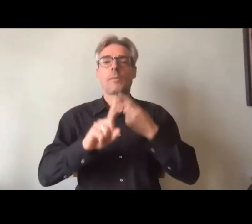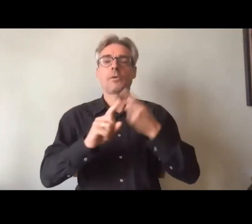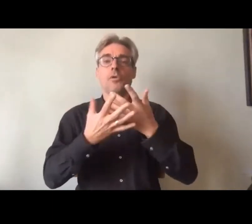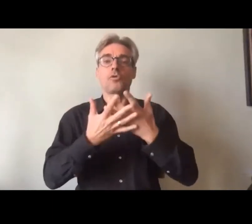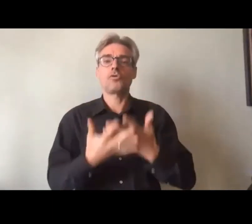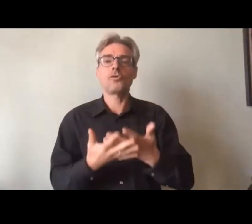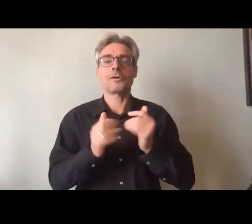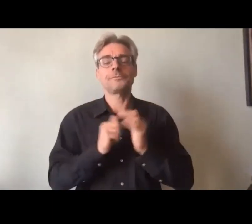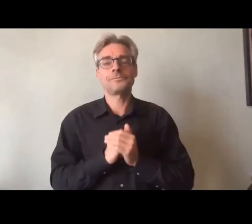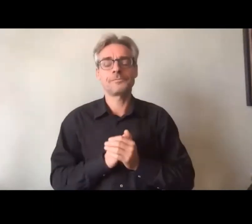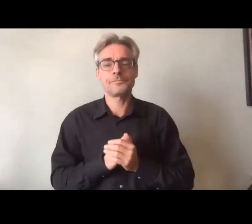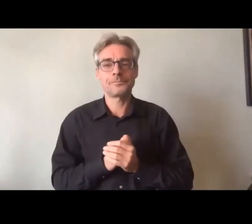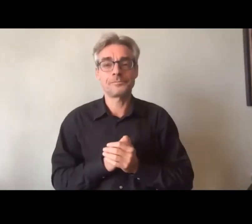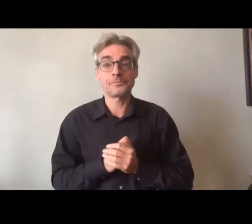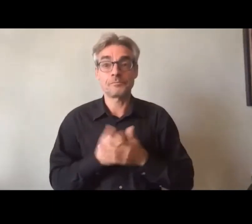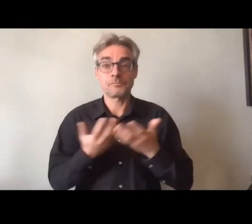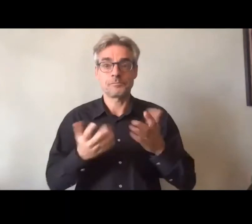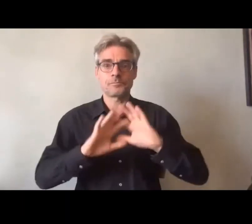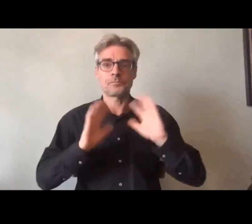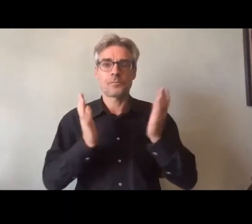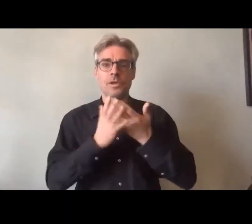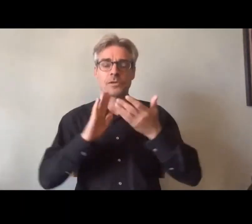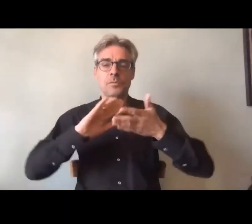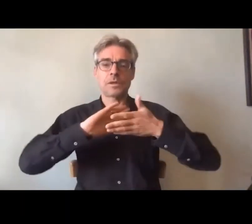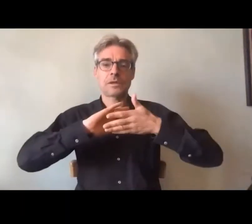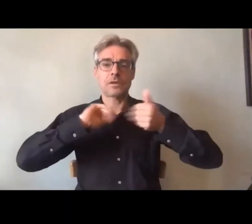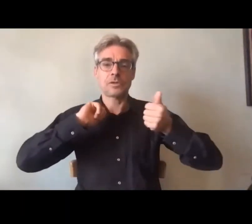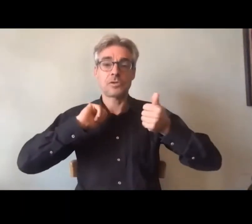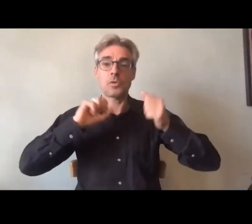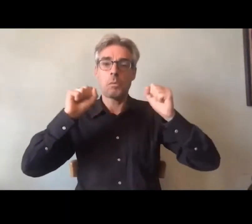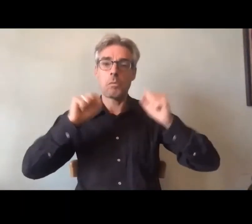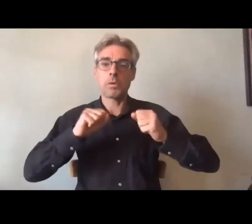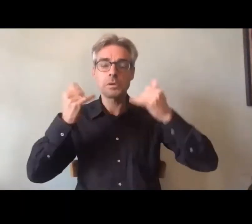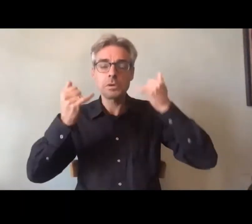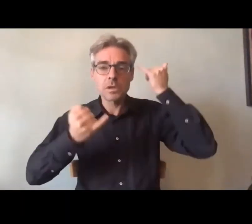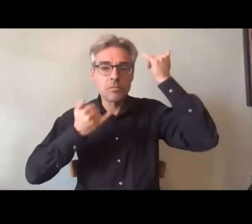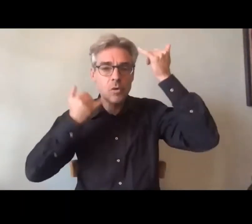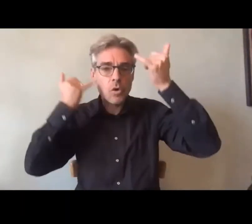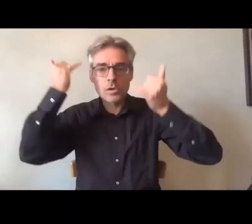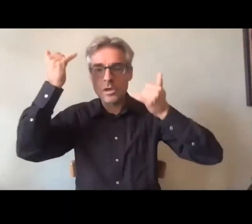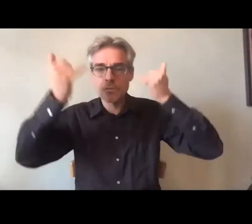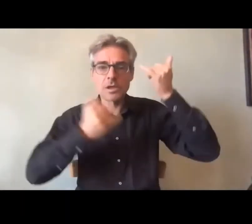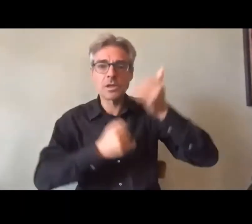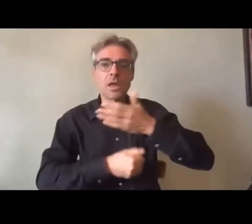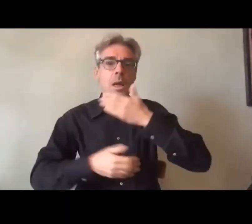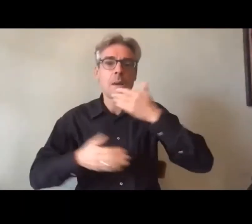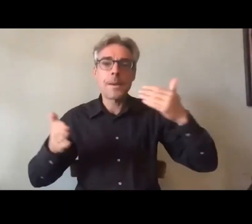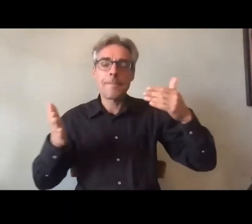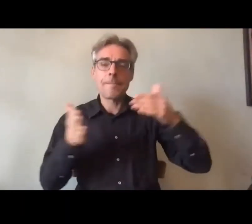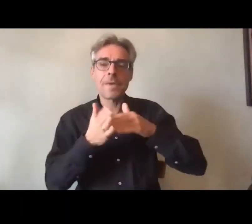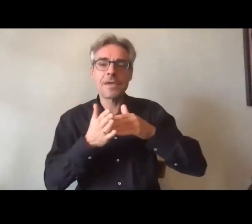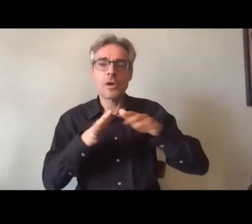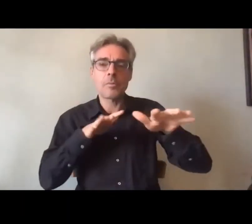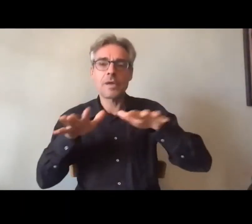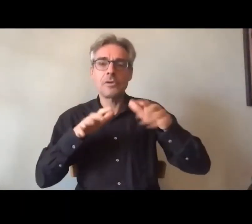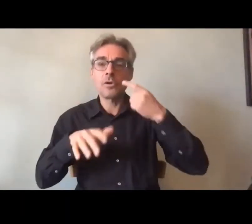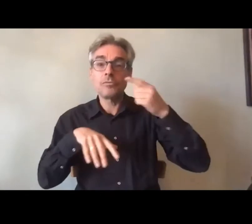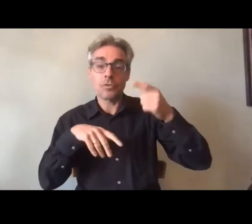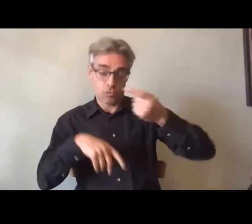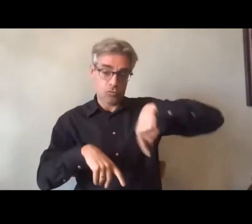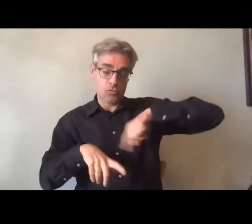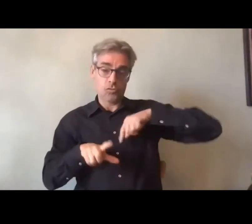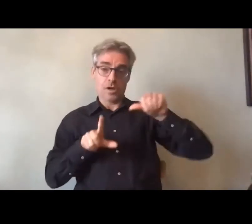que ces transitions nous puissions imaginer la meilleure façon de les accompagner